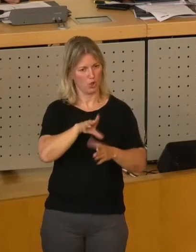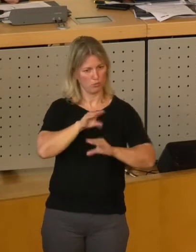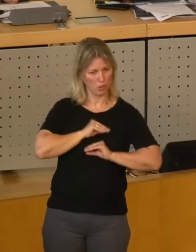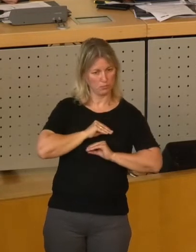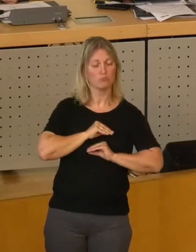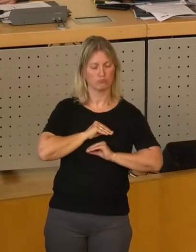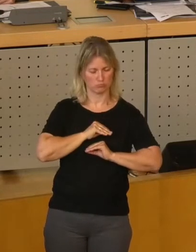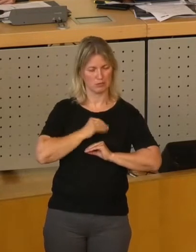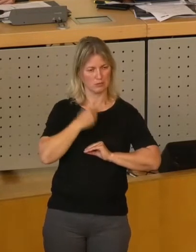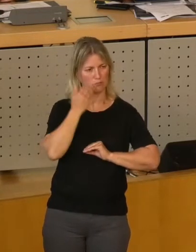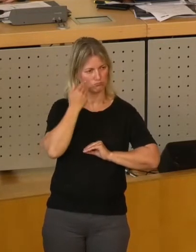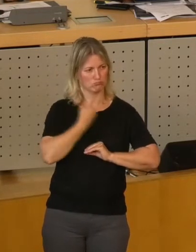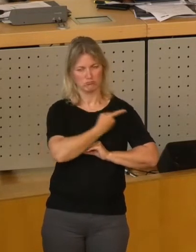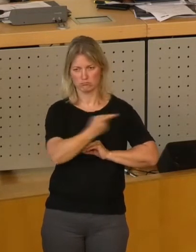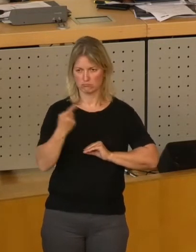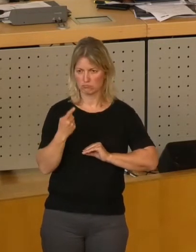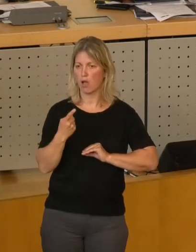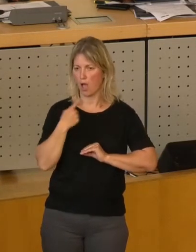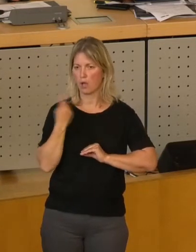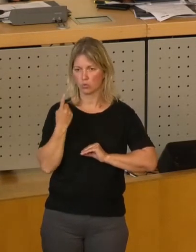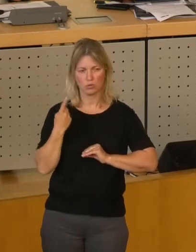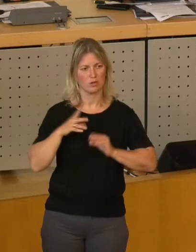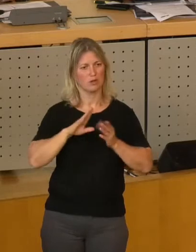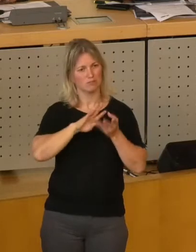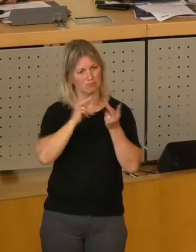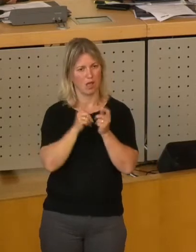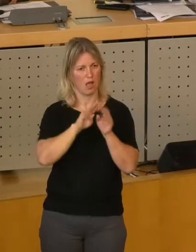Zustimmung zu dem dann geänderten Gesamtforum. Vielen Dank.